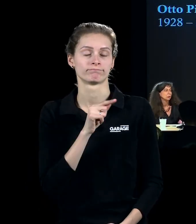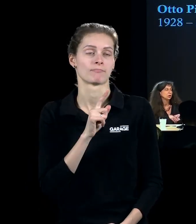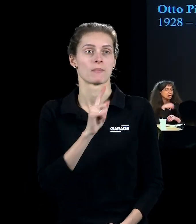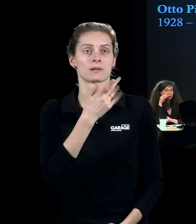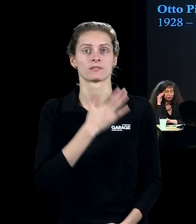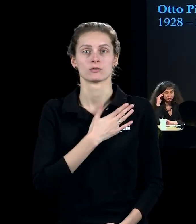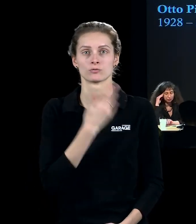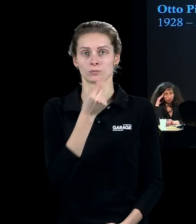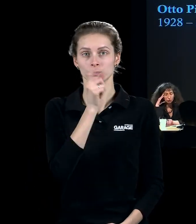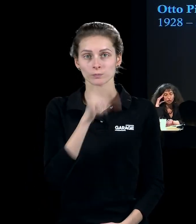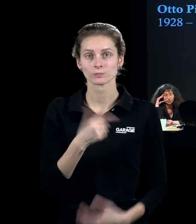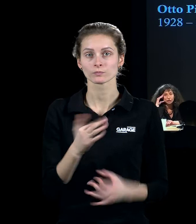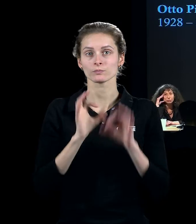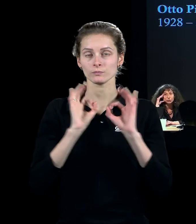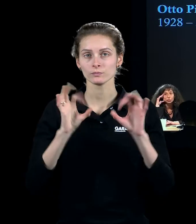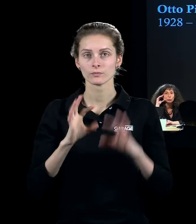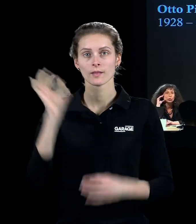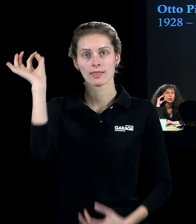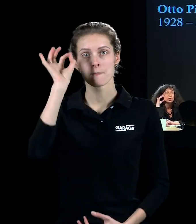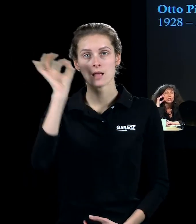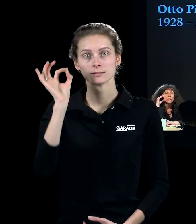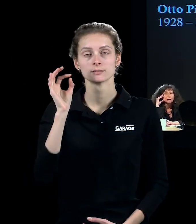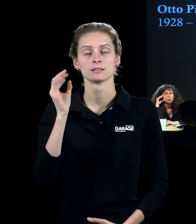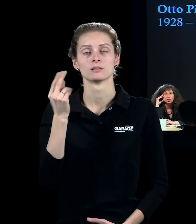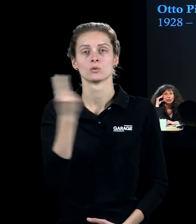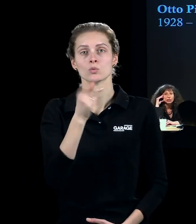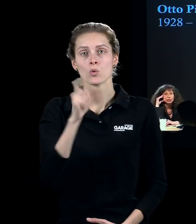герой нашей сегодняшней лекции, немецкий художник,